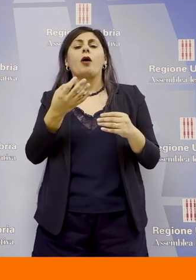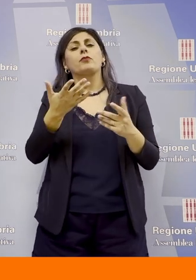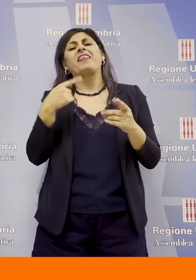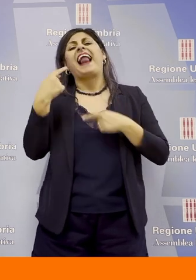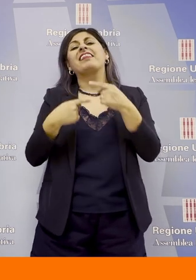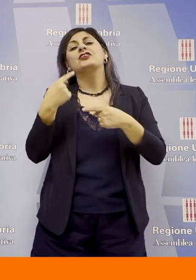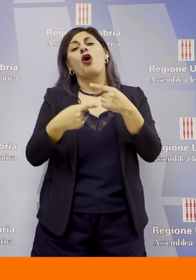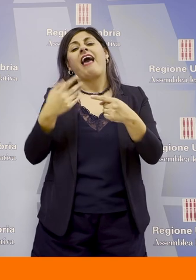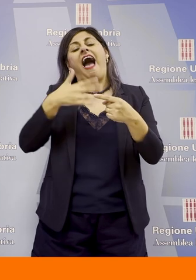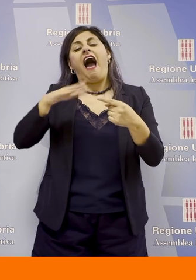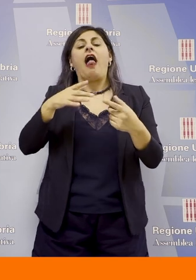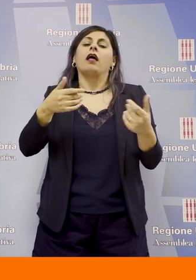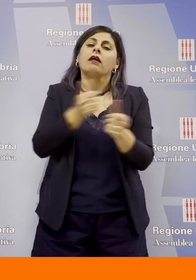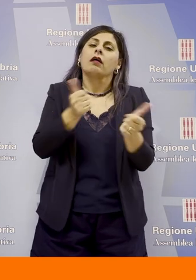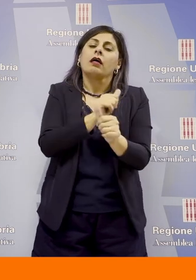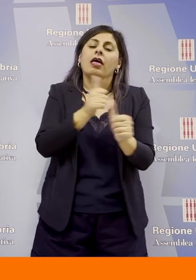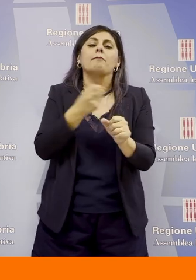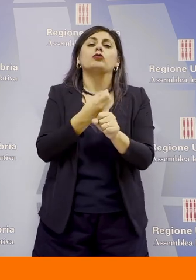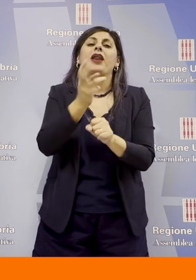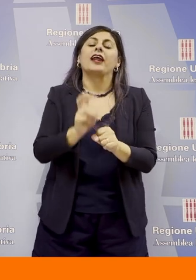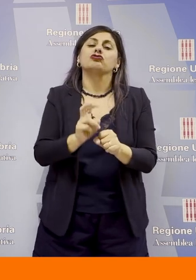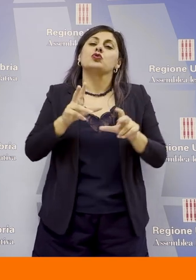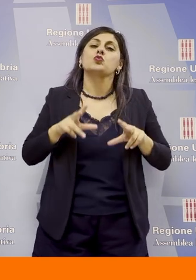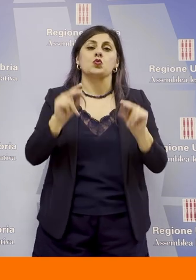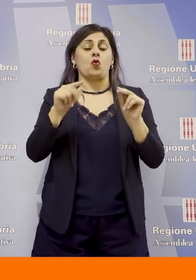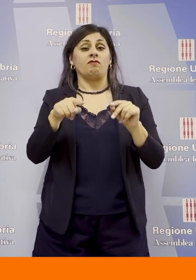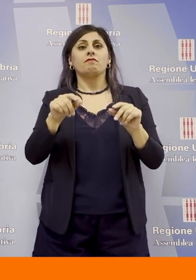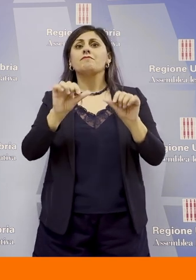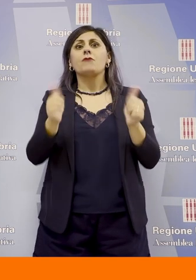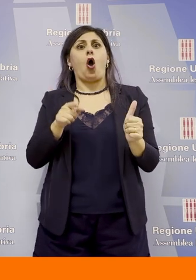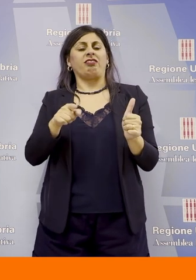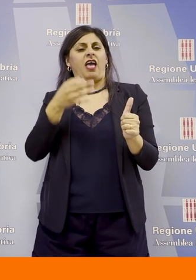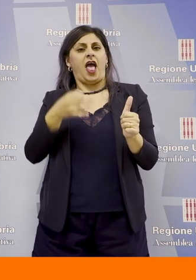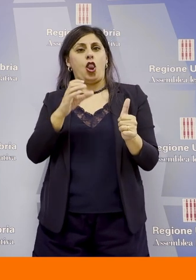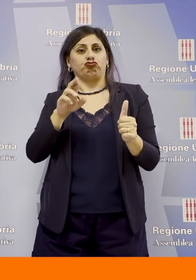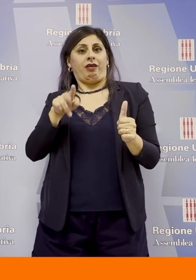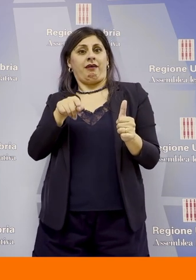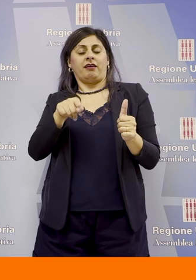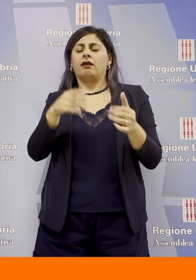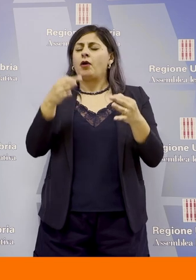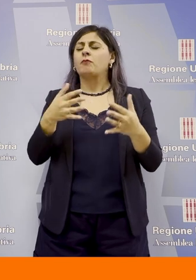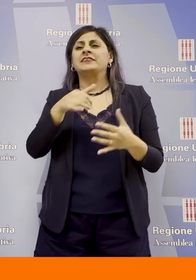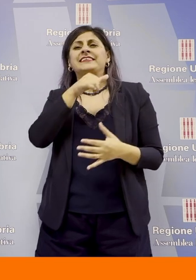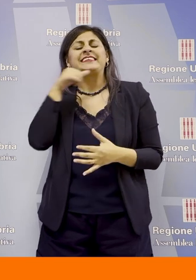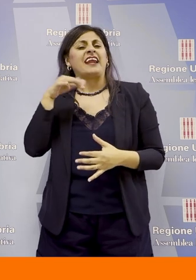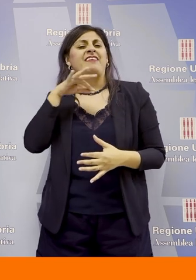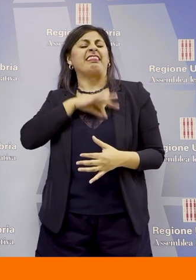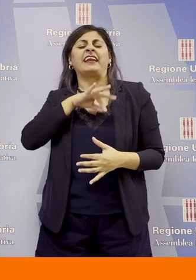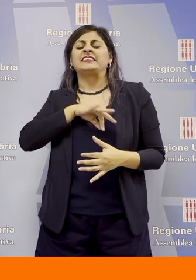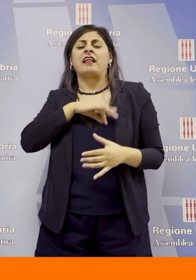tradizionali con cui viene prodotta energia. Sono un modello, le CER, interessante per molte ragioni e quindi anche in